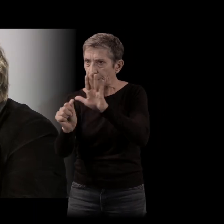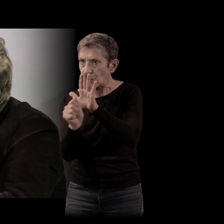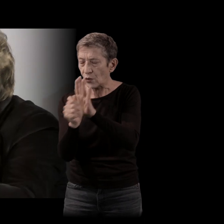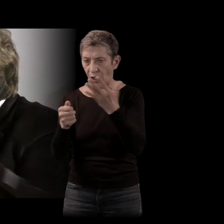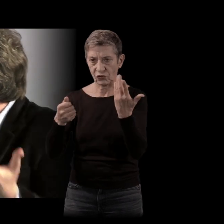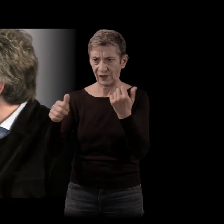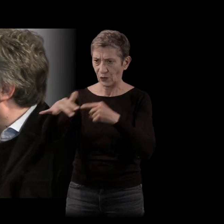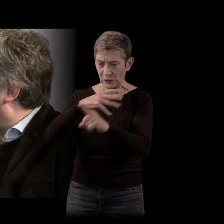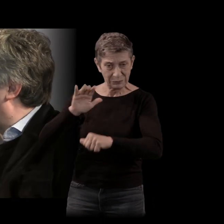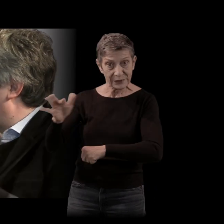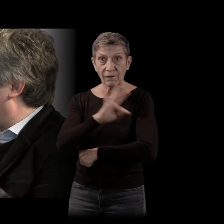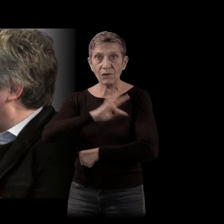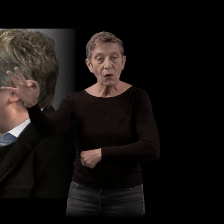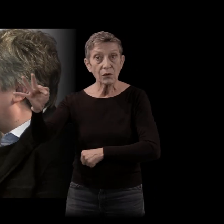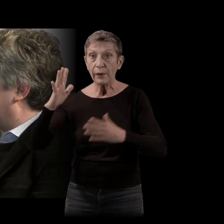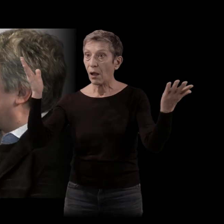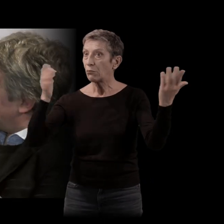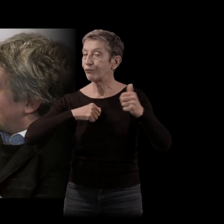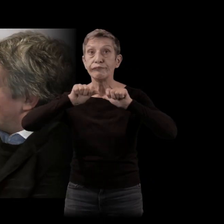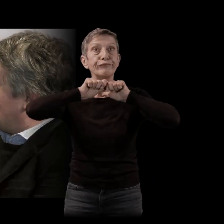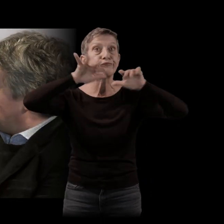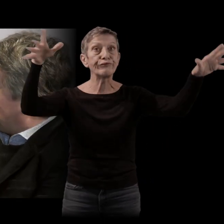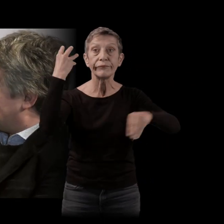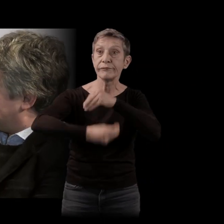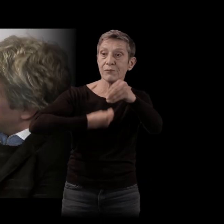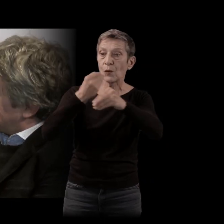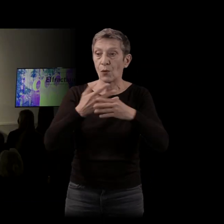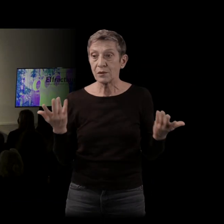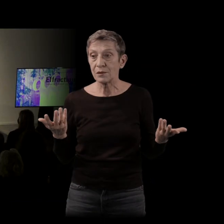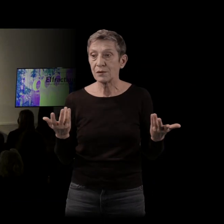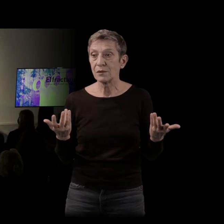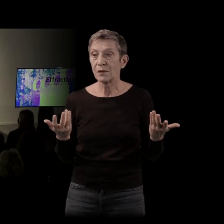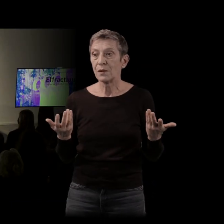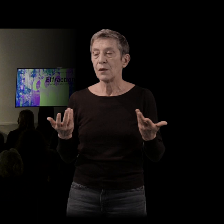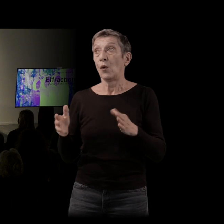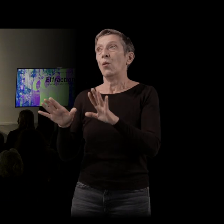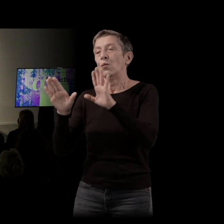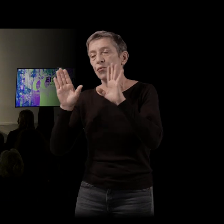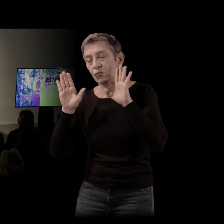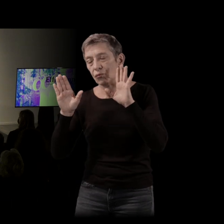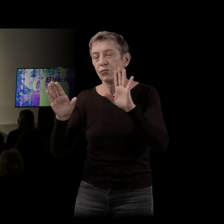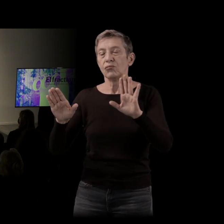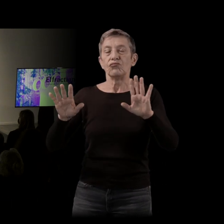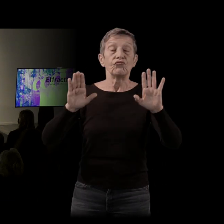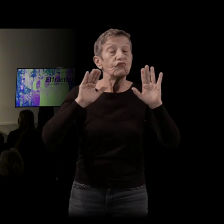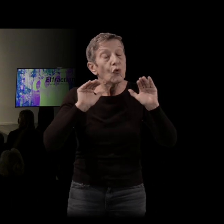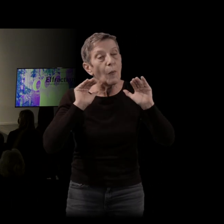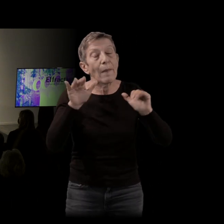ça dépasse largement les frontières et vous en avez eu la preuve en présentant l'ouvrage. Oui, après, ça n pas cartonné partout, loin de là.